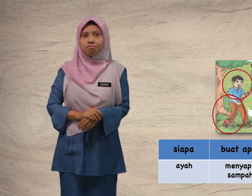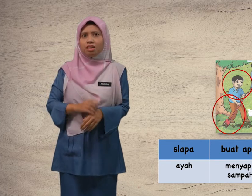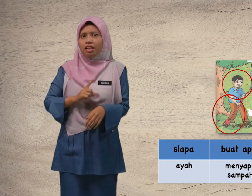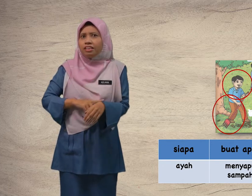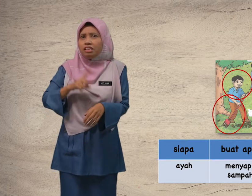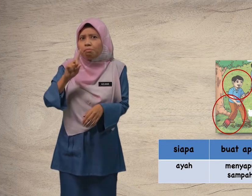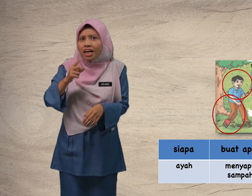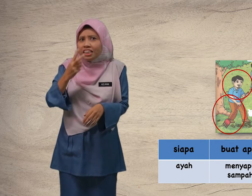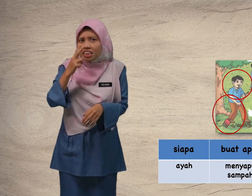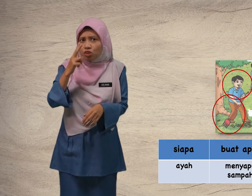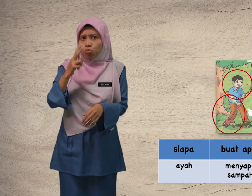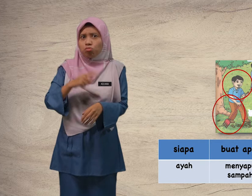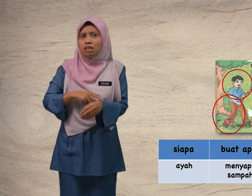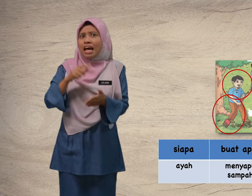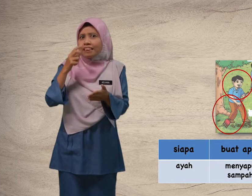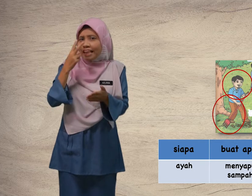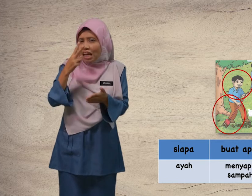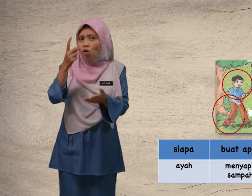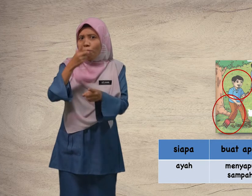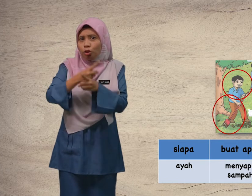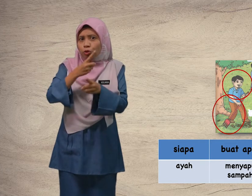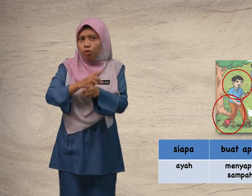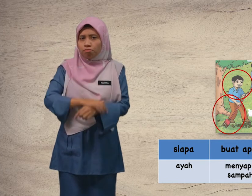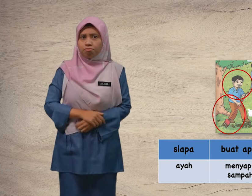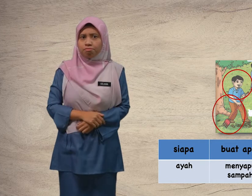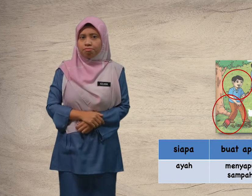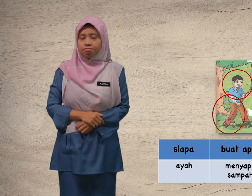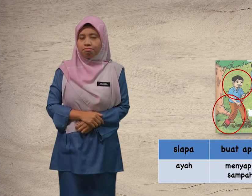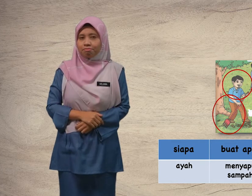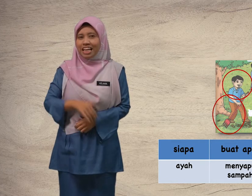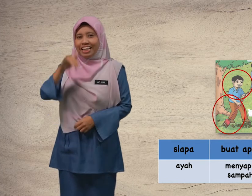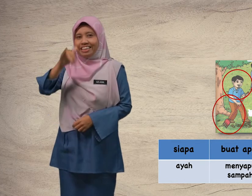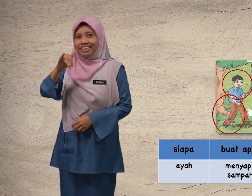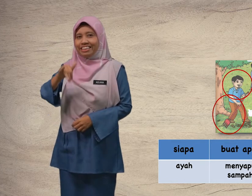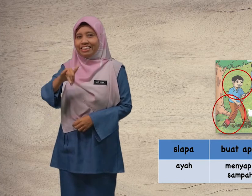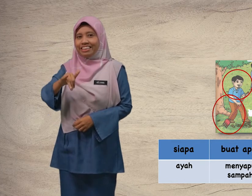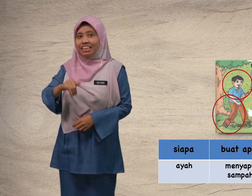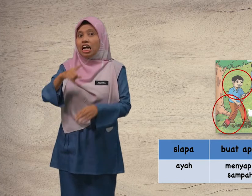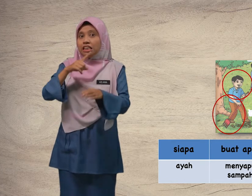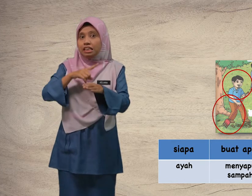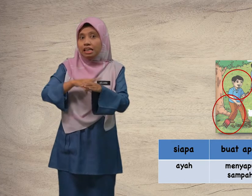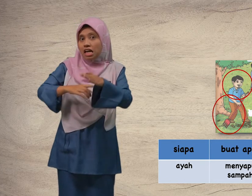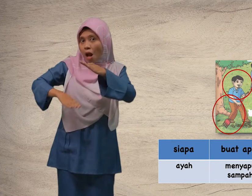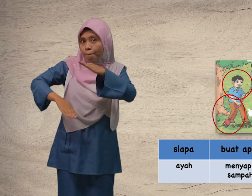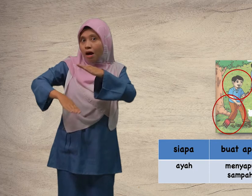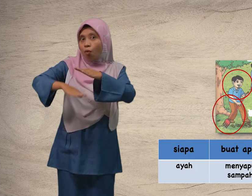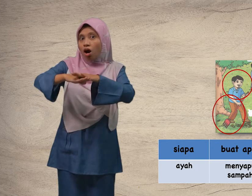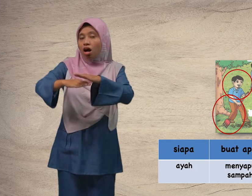Di mana? Tengok betul-betul. Ya, di bawah